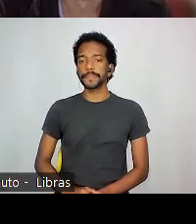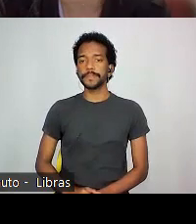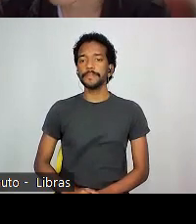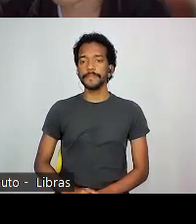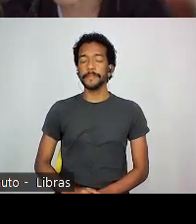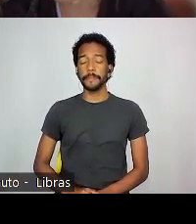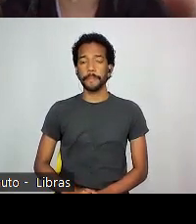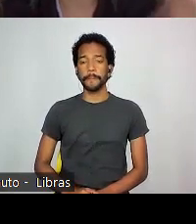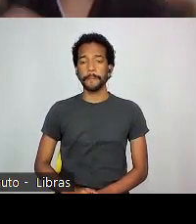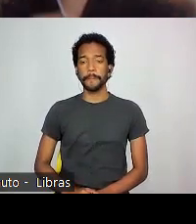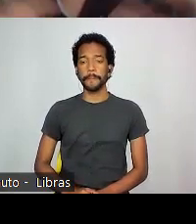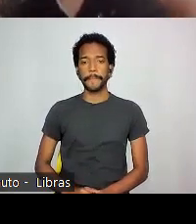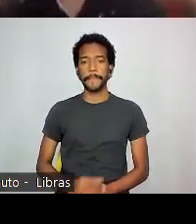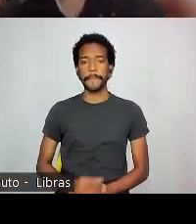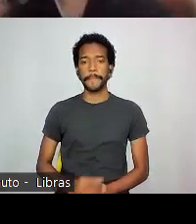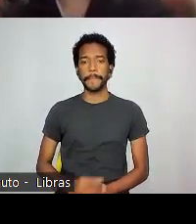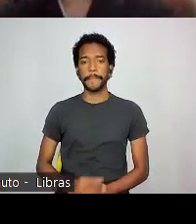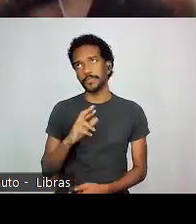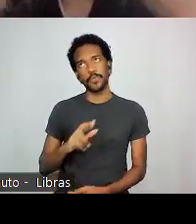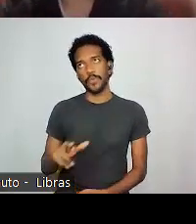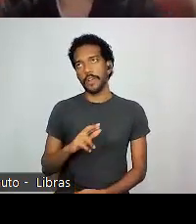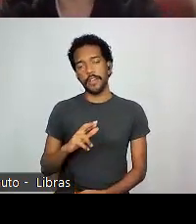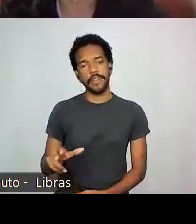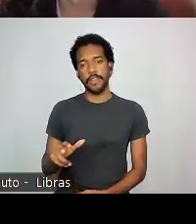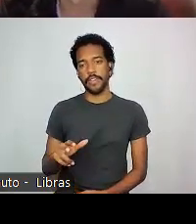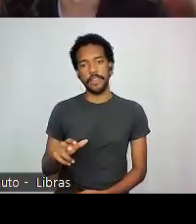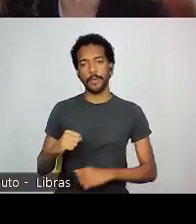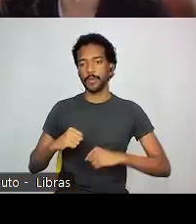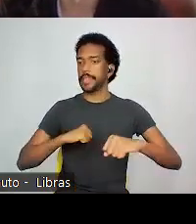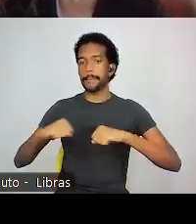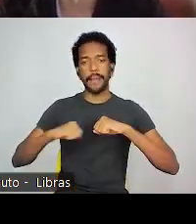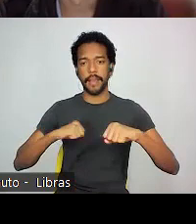mas não é, assim, um debate